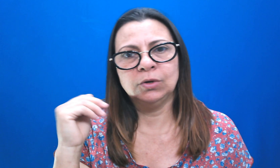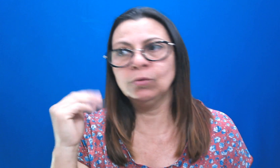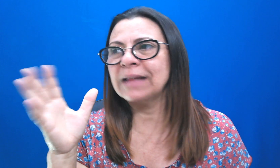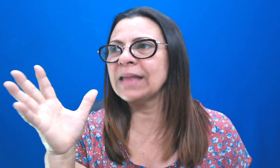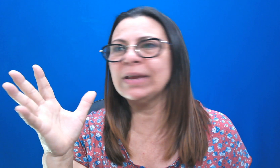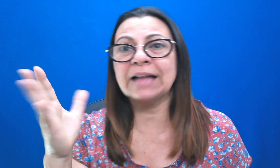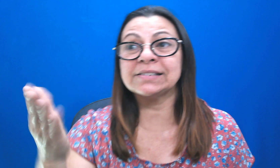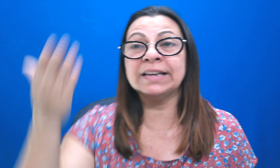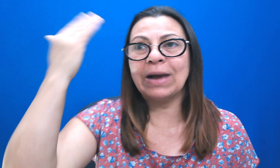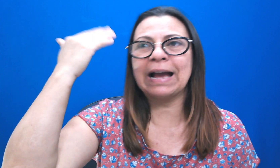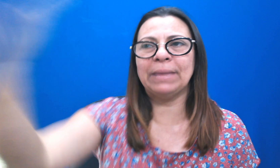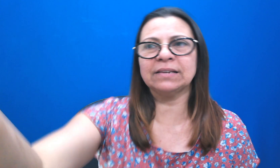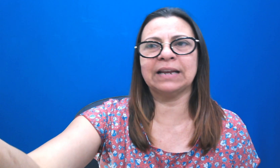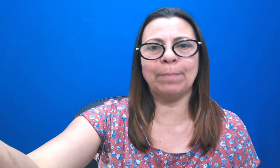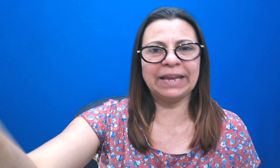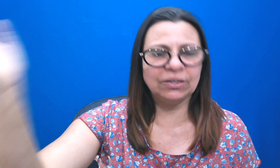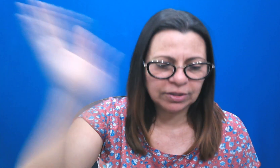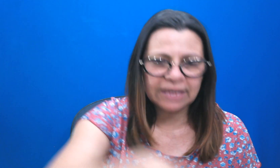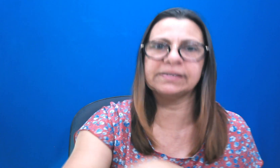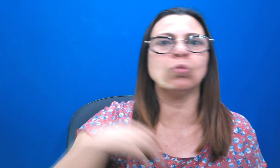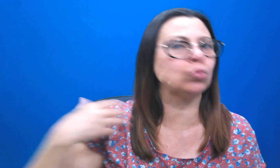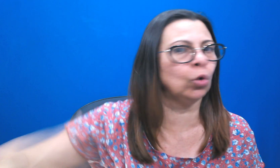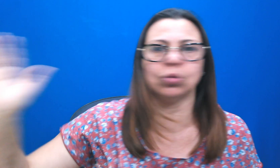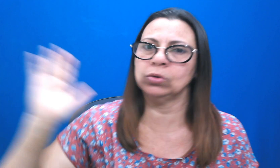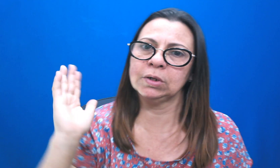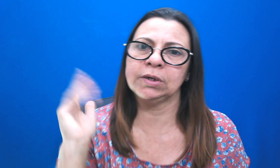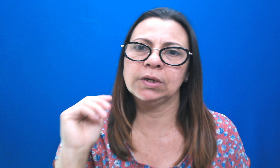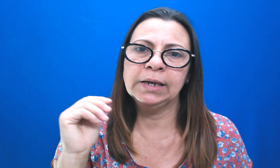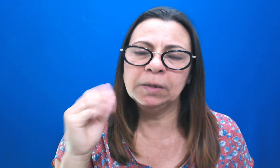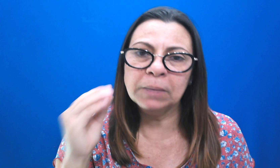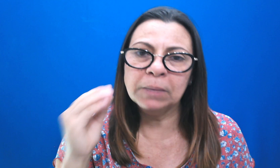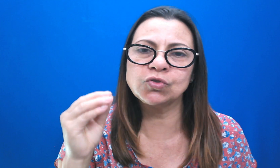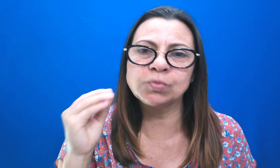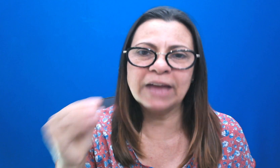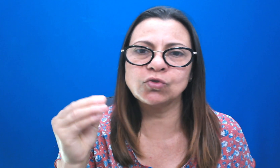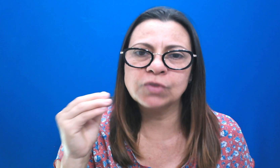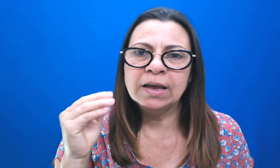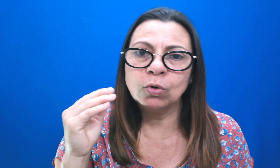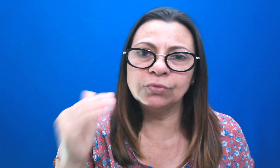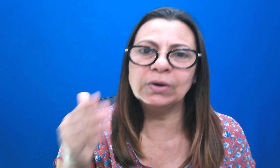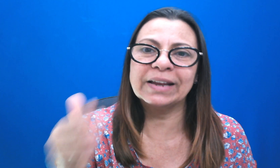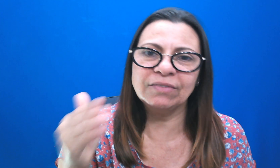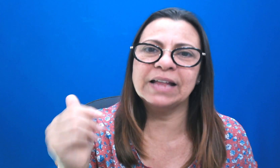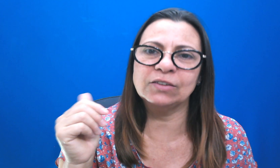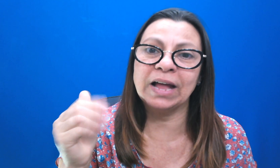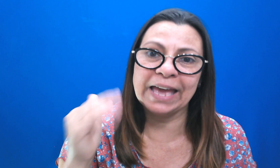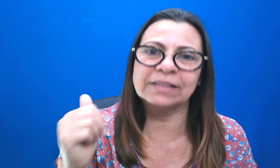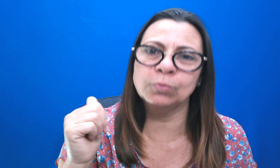Não bateu em nada, senão a cabeça na parede e desceu com tudo. Irmãos, os médicos, quando viram a gravidade da queda do